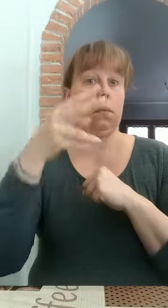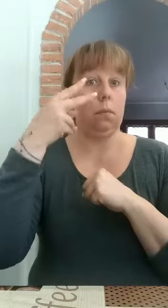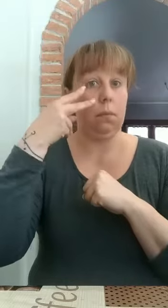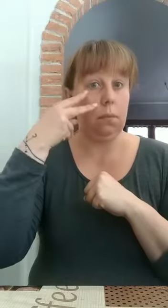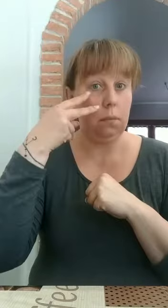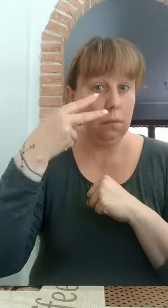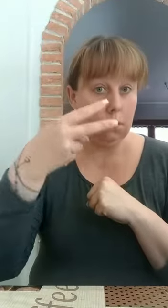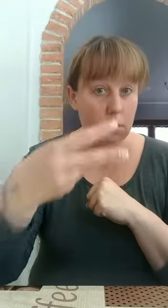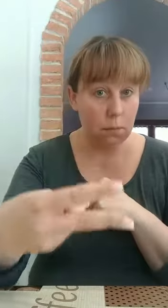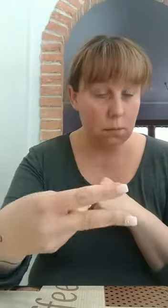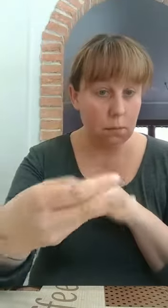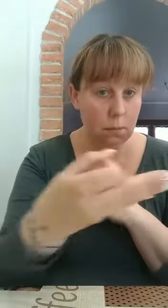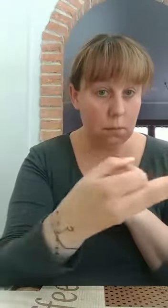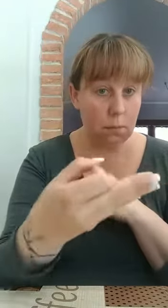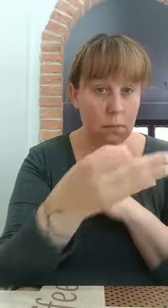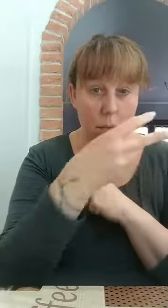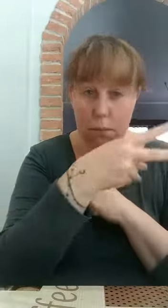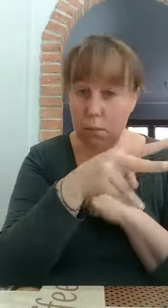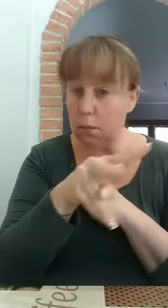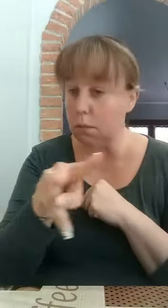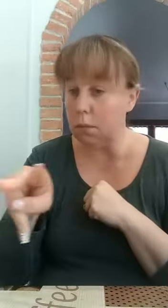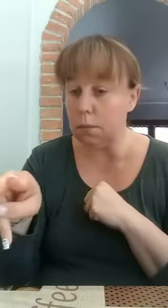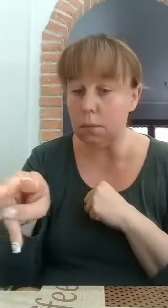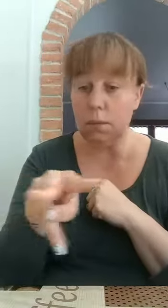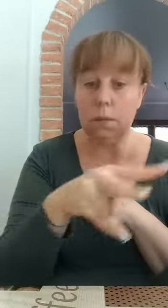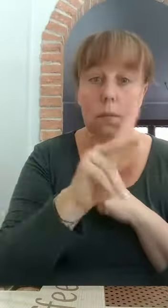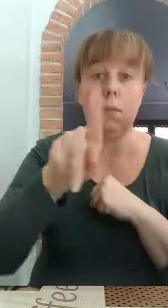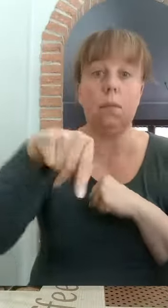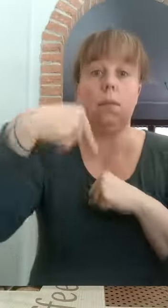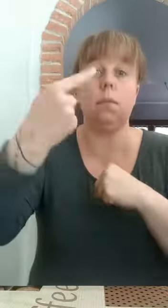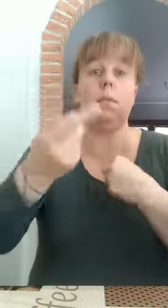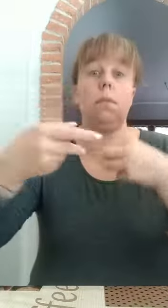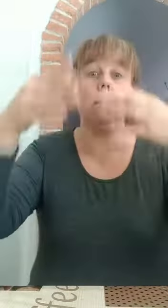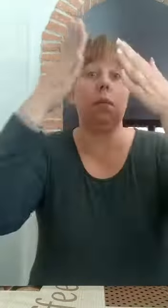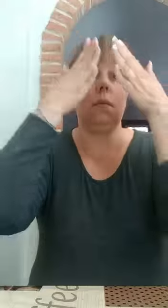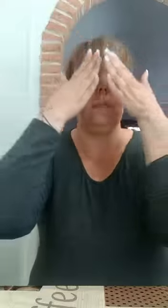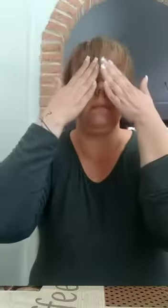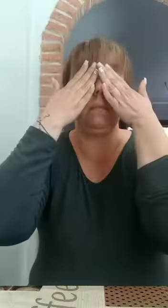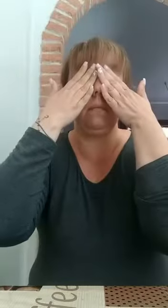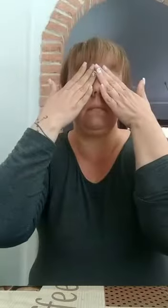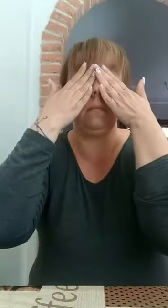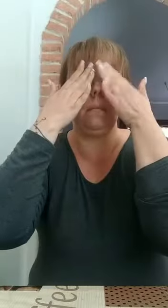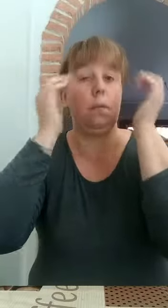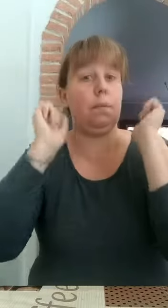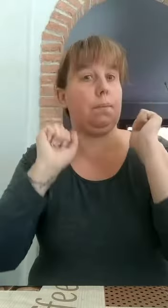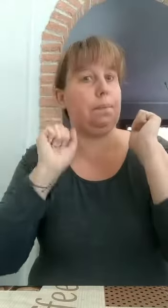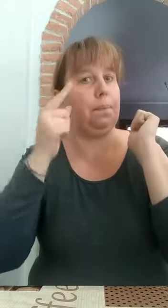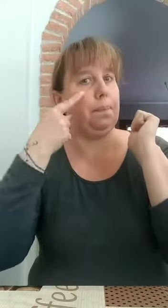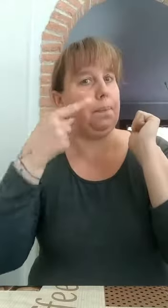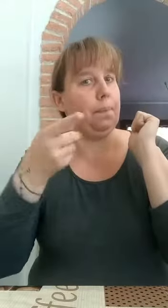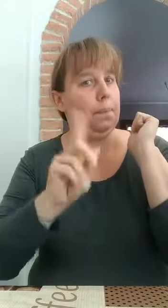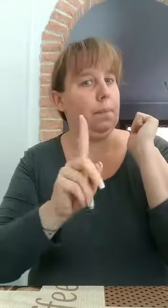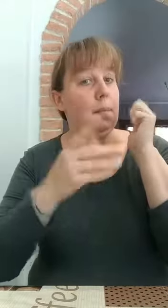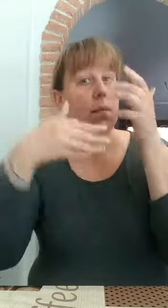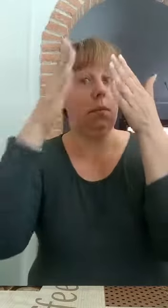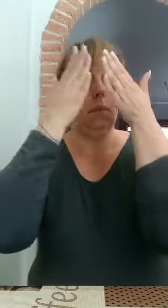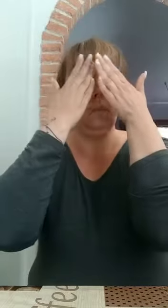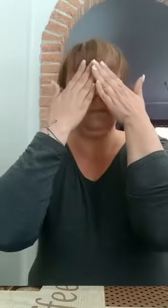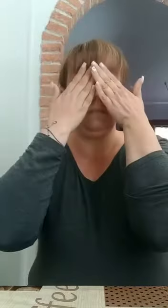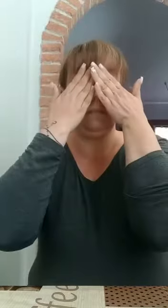cercando di ricordarceli chiuderemo gli occhi senza sbirciare e poi mamma e papà toglieranno uno di